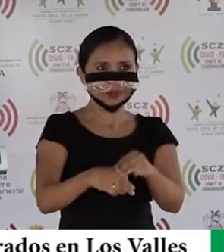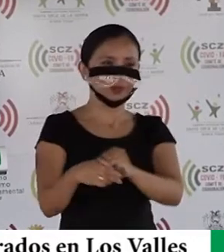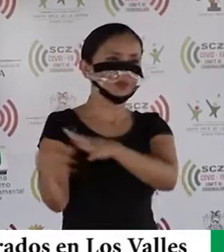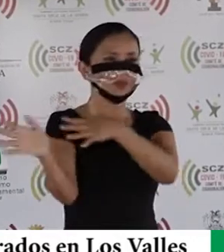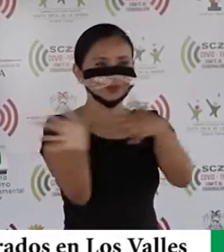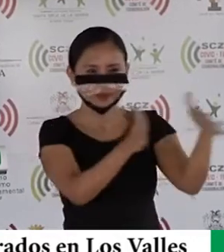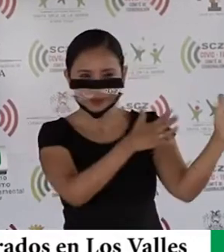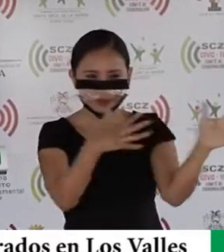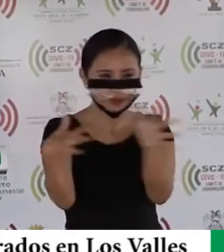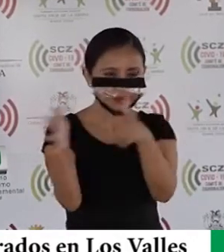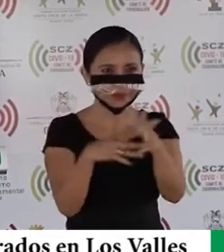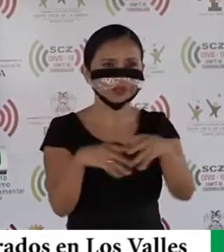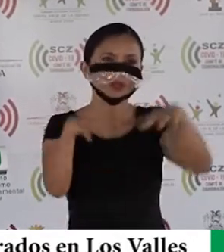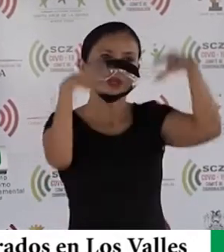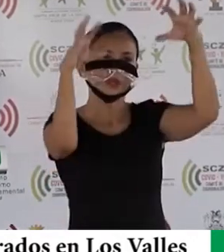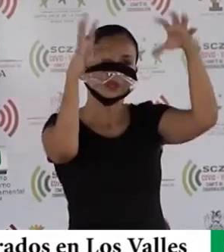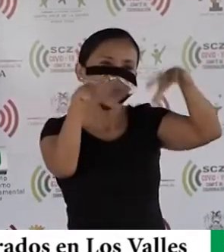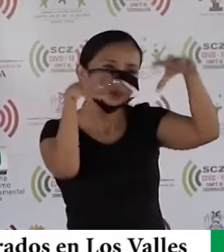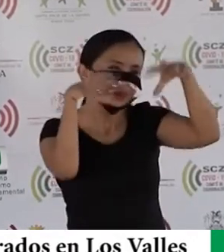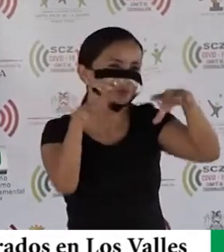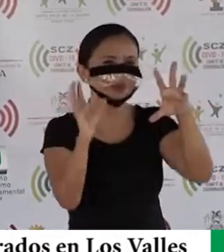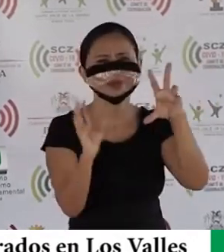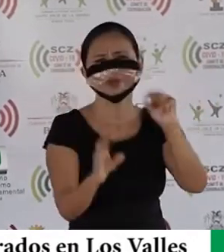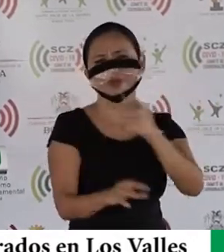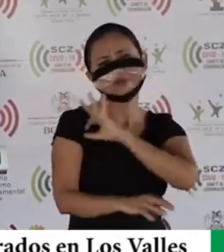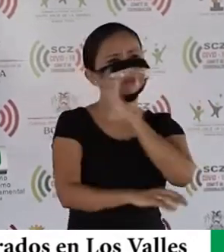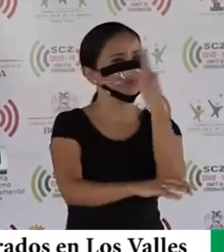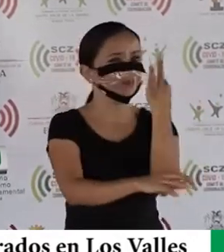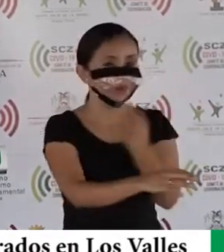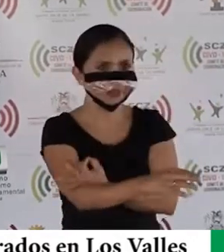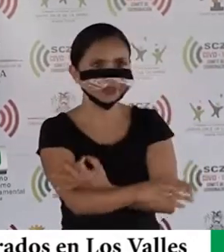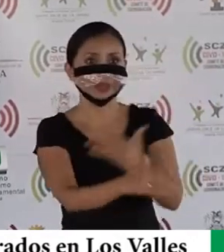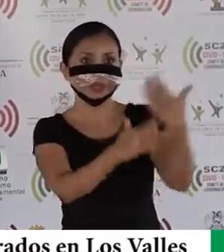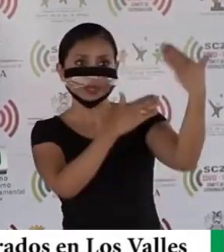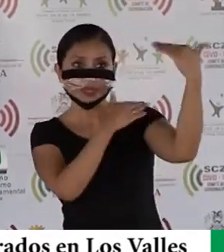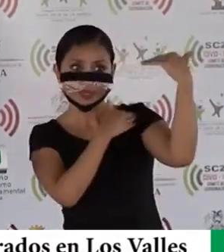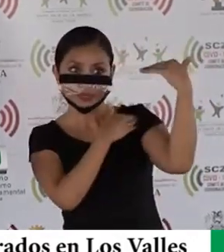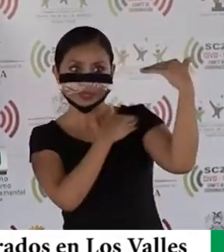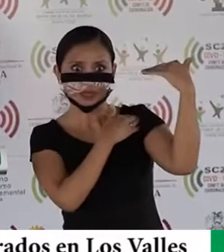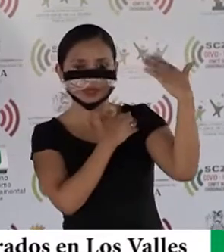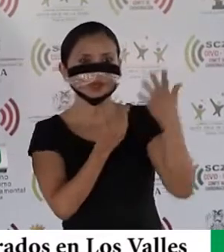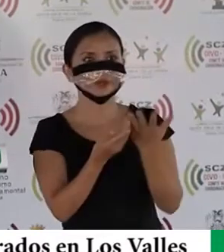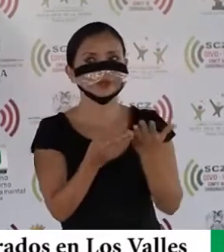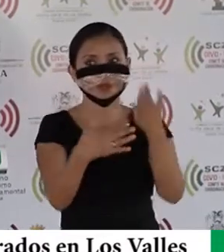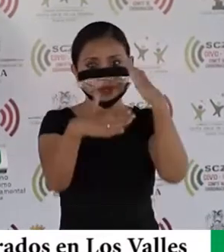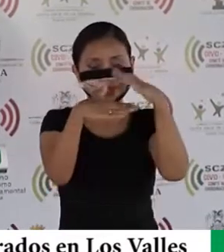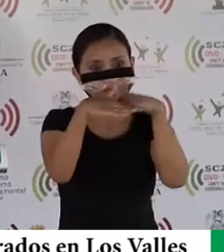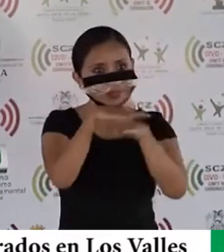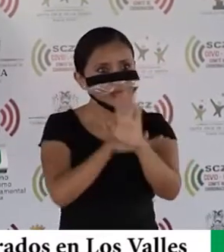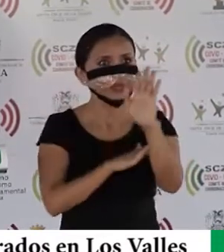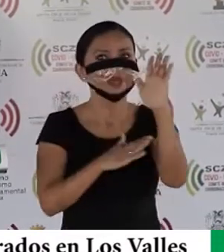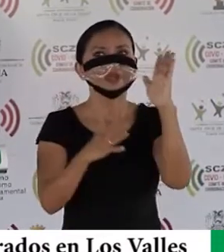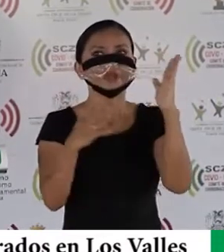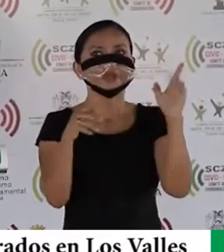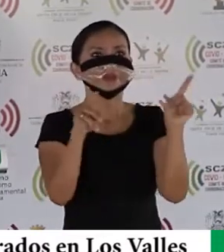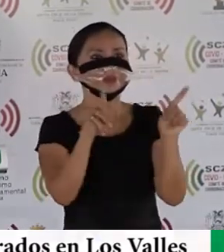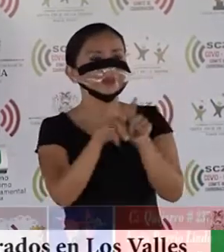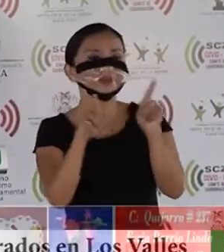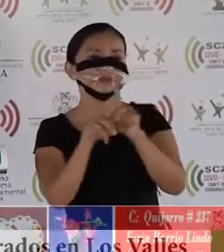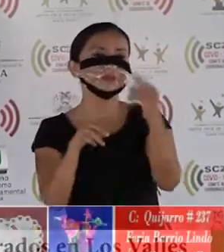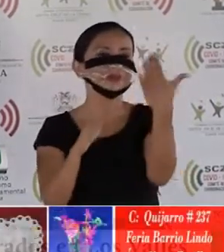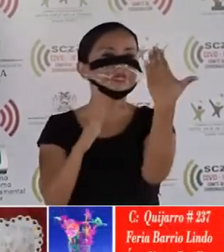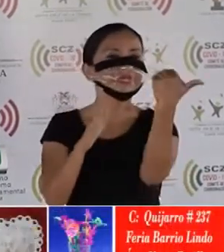con lluvias no significativas. Santa Cruz va a ingresar con una temperatura de